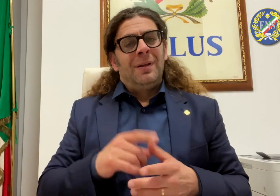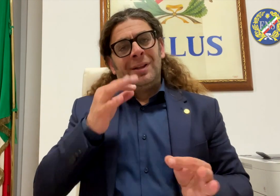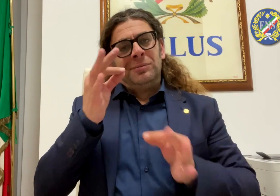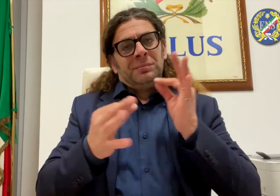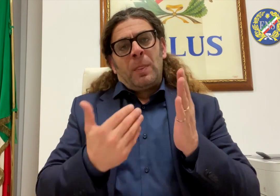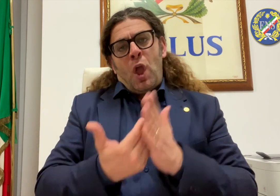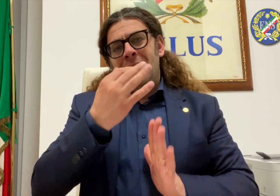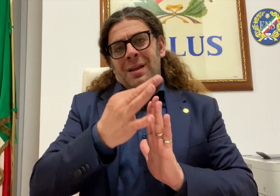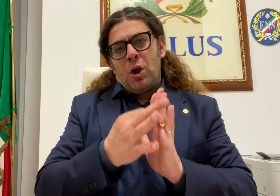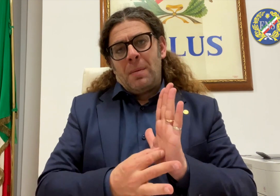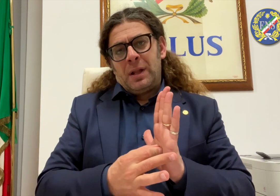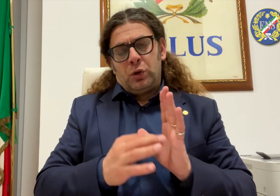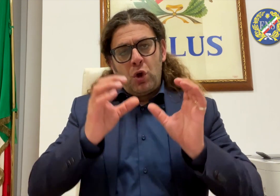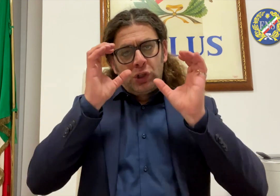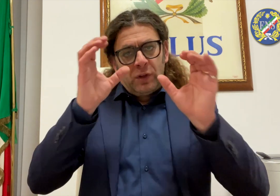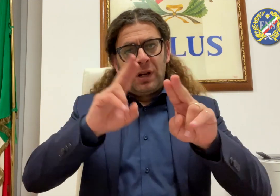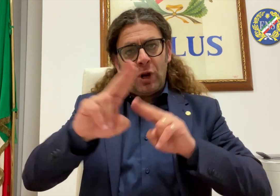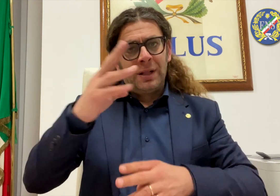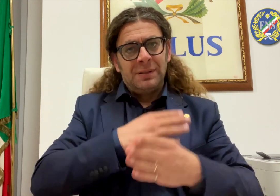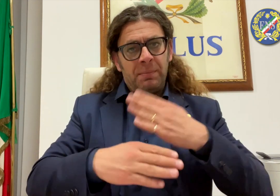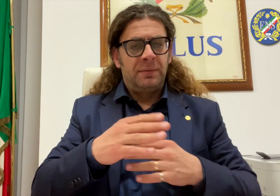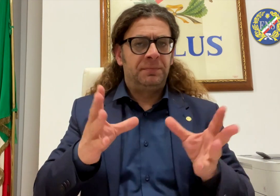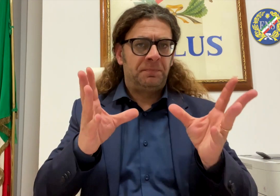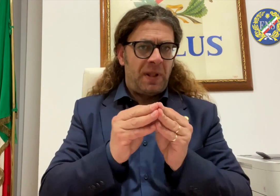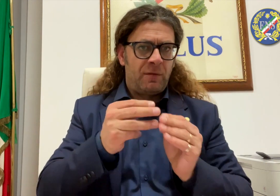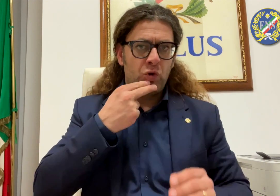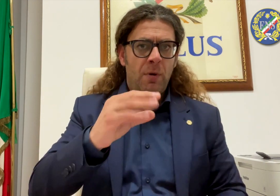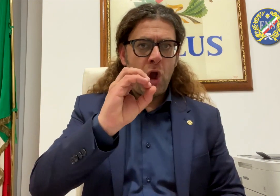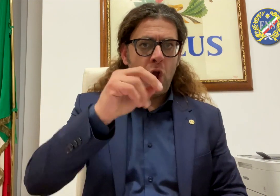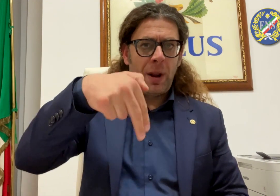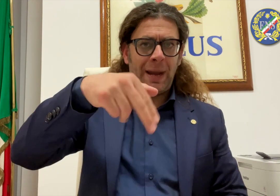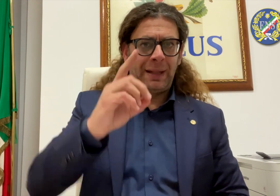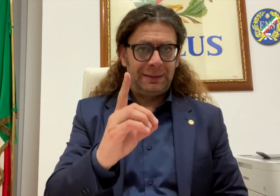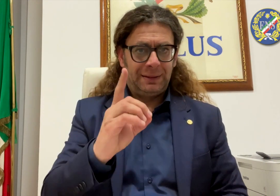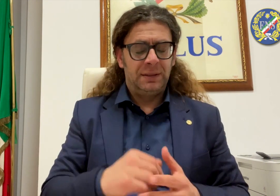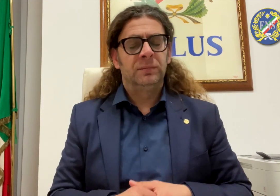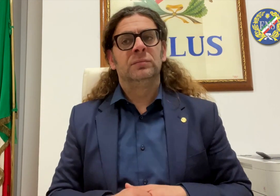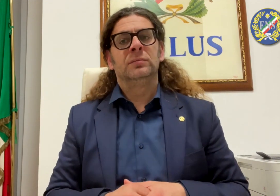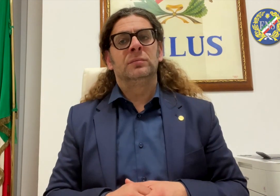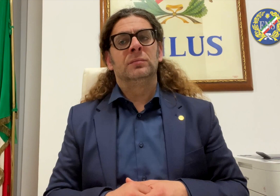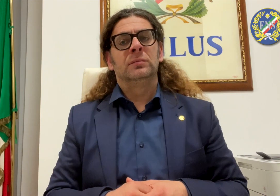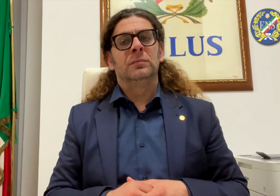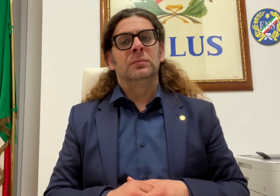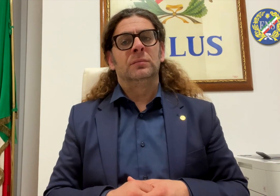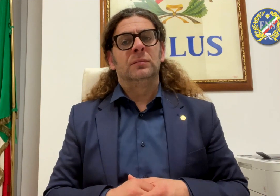che non solo il Ministero della Disabilità ma anche i rappresentanti degli altri Ministeri siano a conoscenza delle esigenze delle persone con